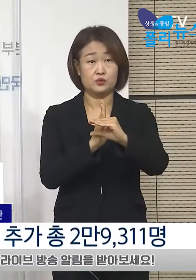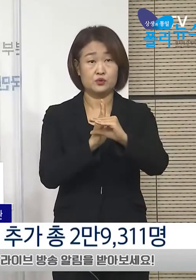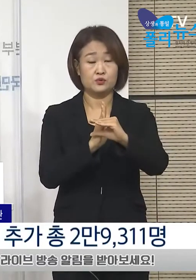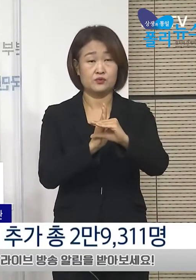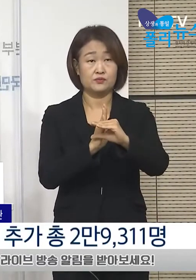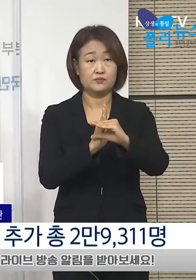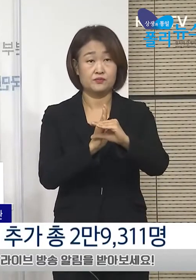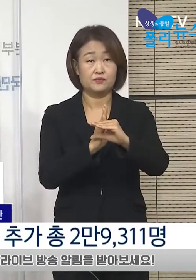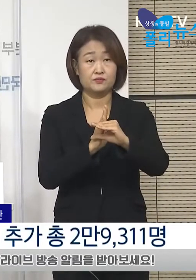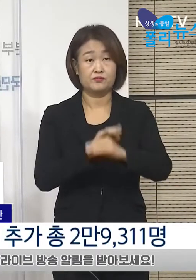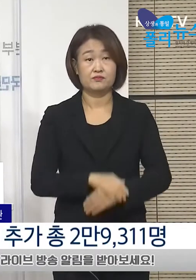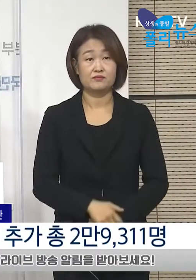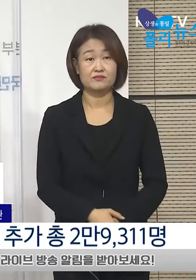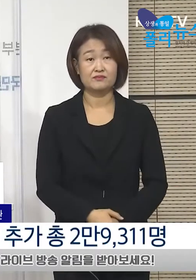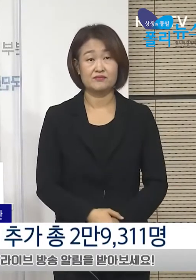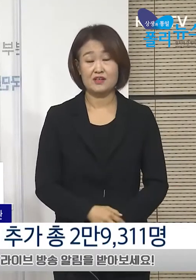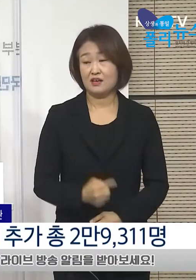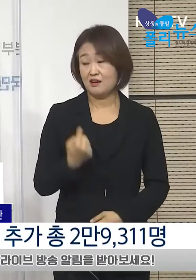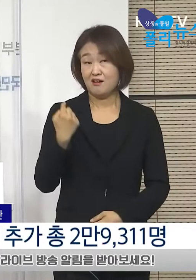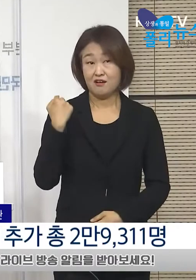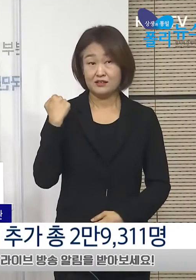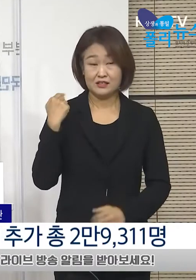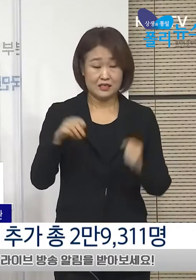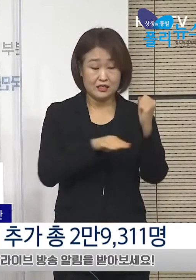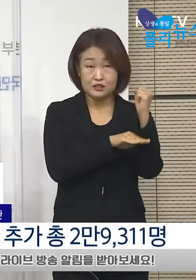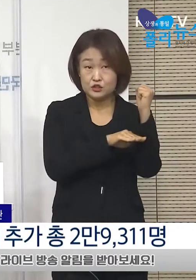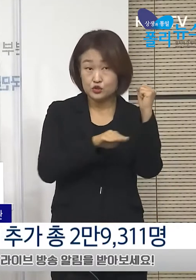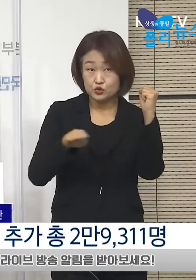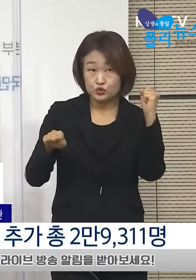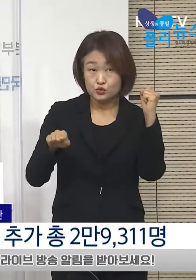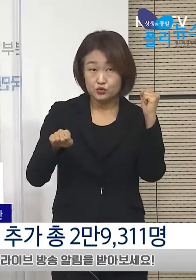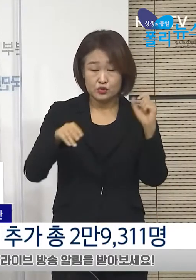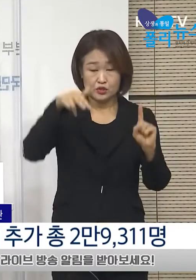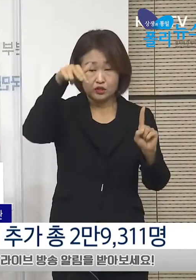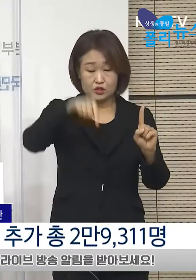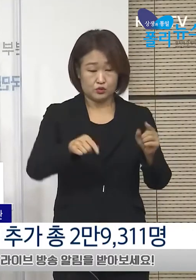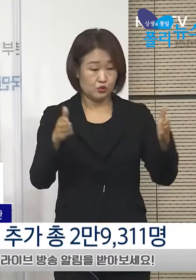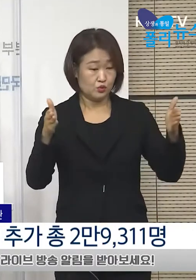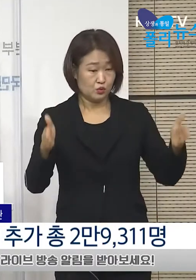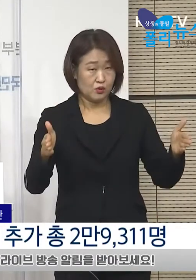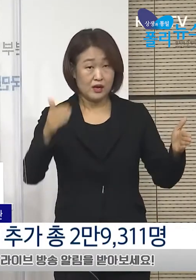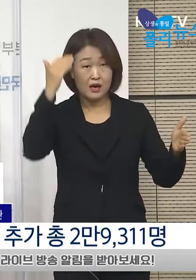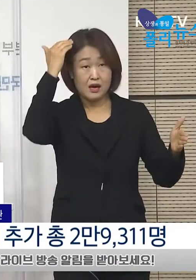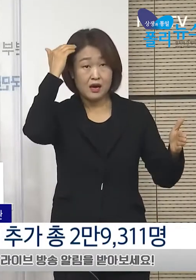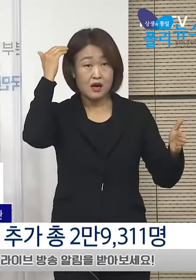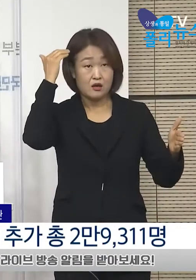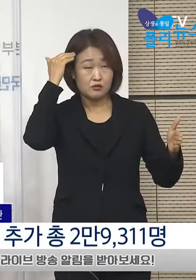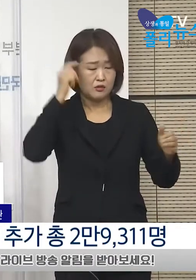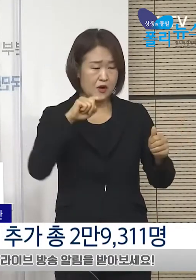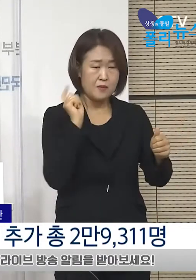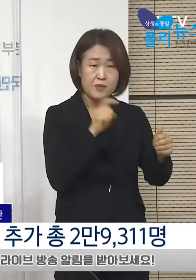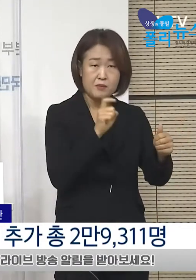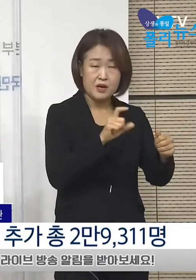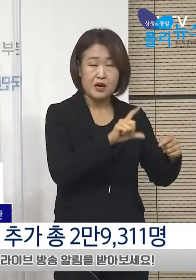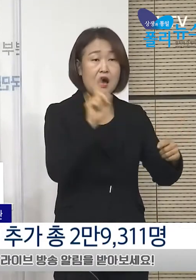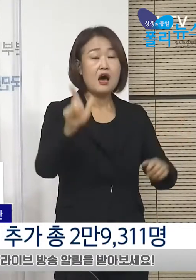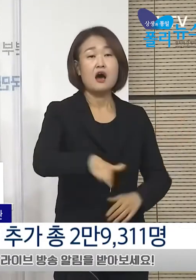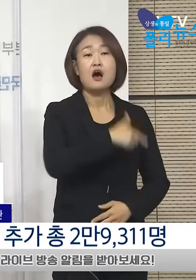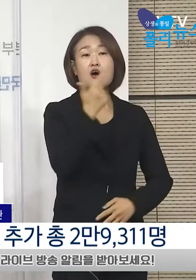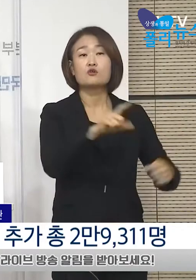오늘 0시까지 기준으로 지난 1주간에 국내 하류 평균 환자는